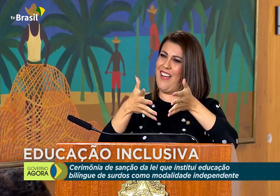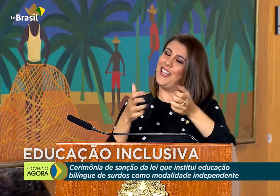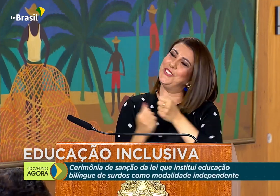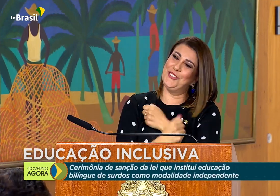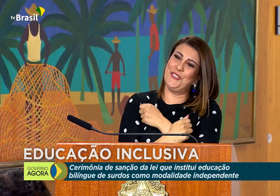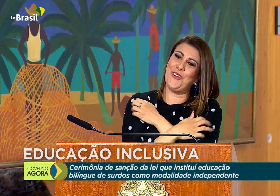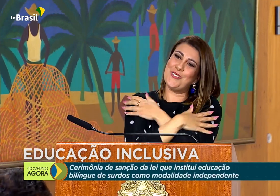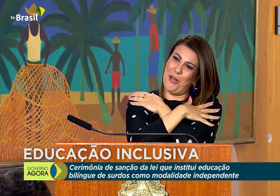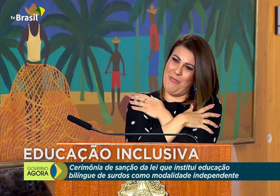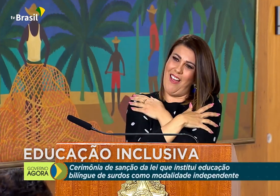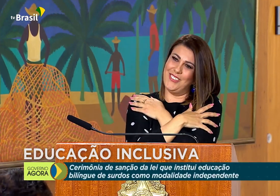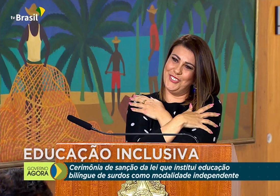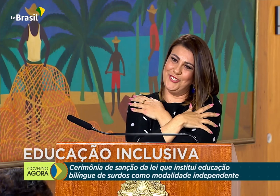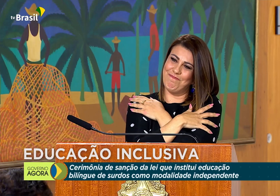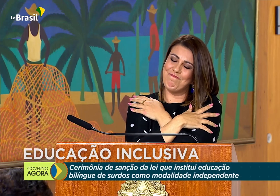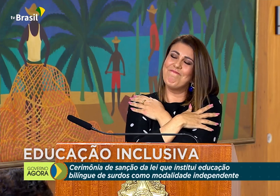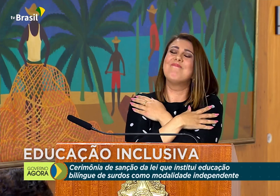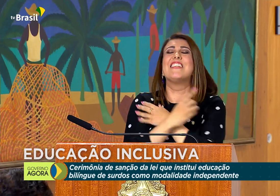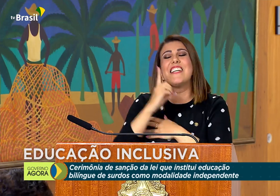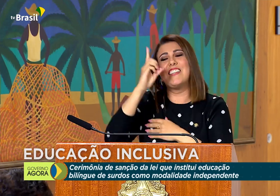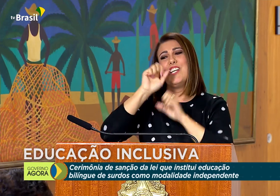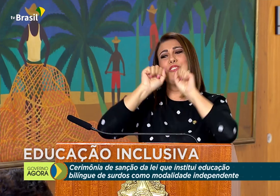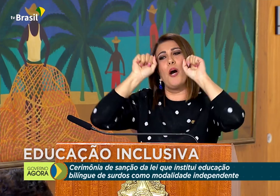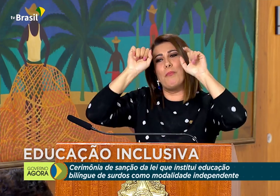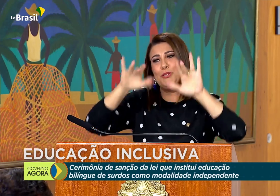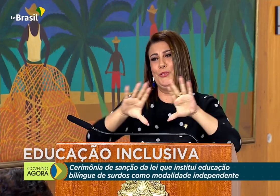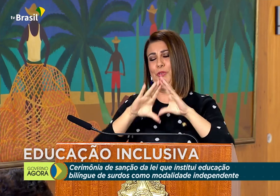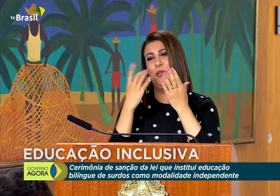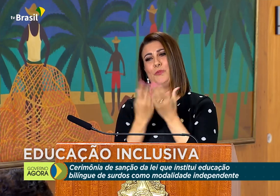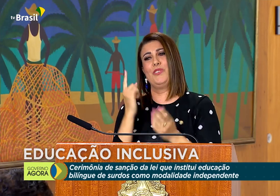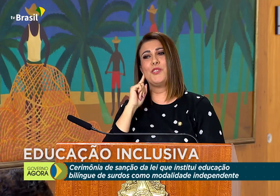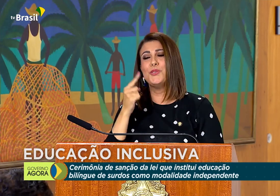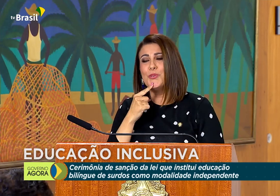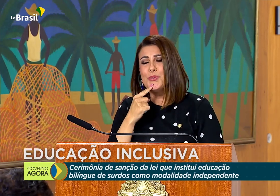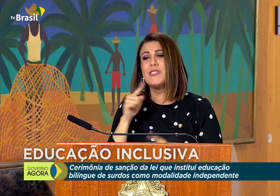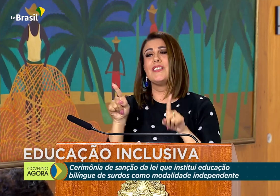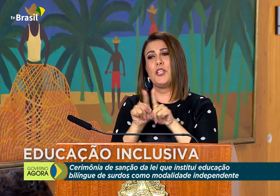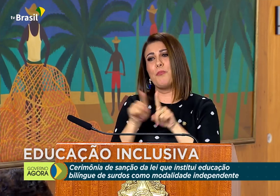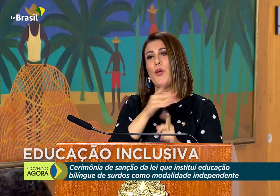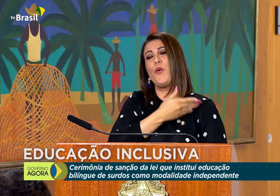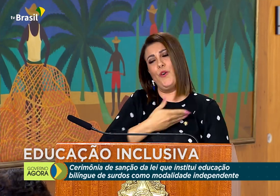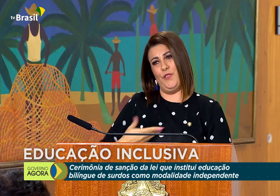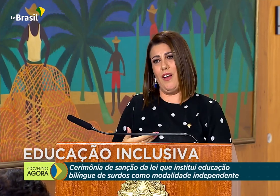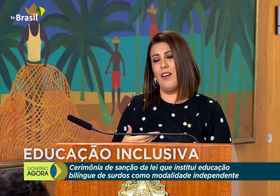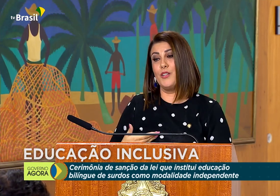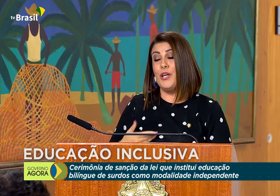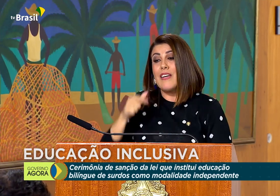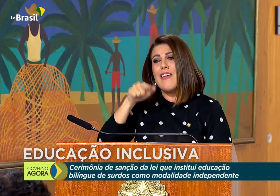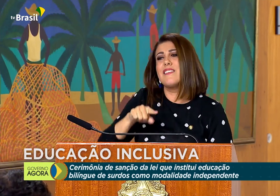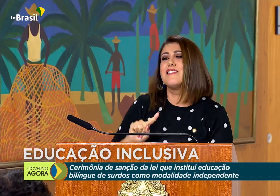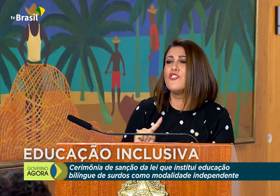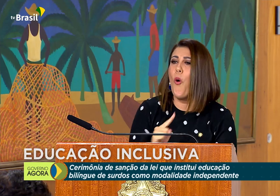E quero um abraço do nosso solo brasileiro da língua de sinais.